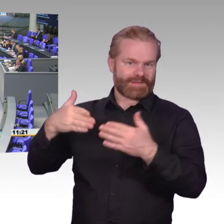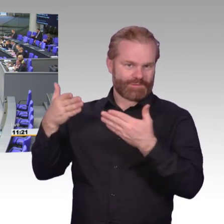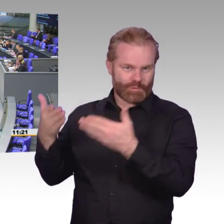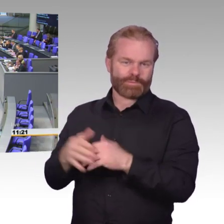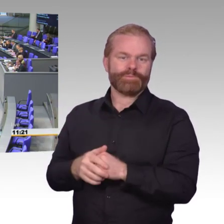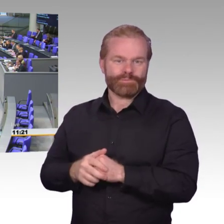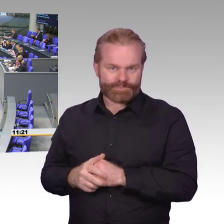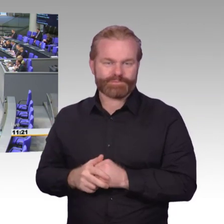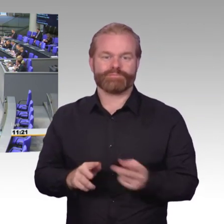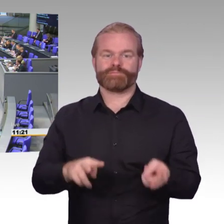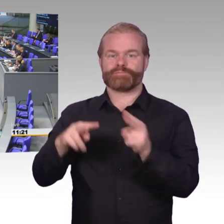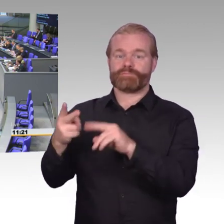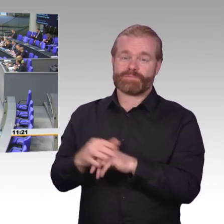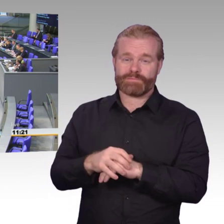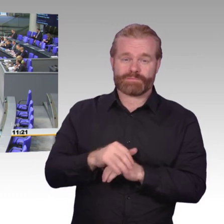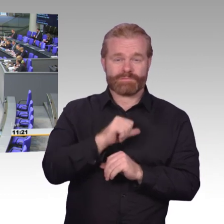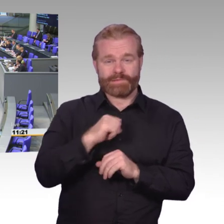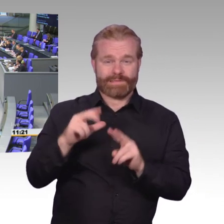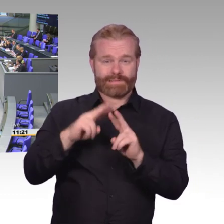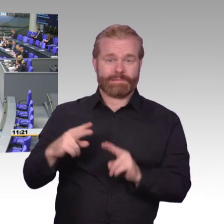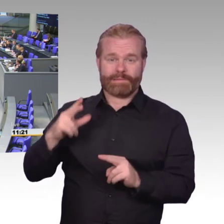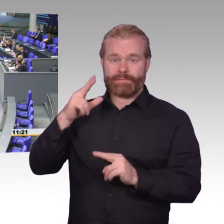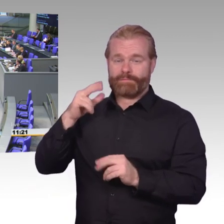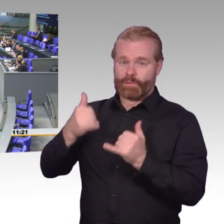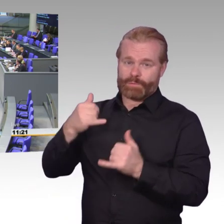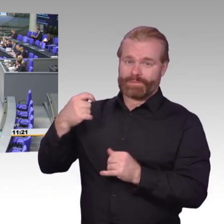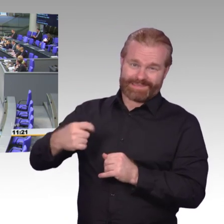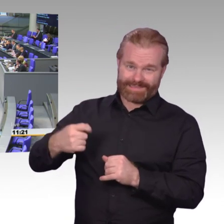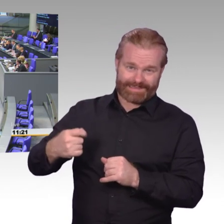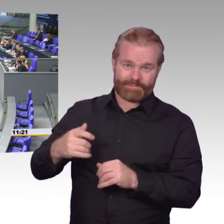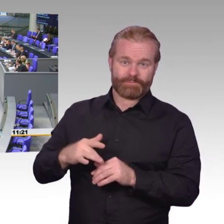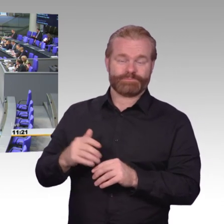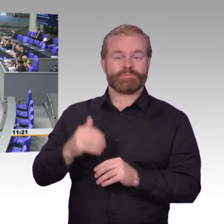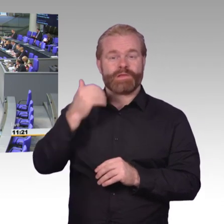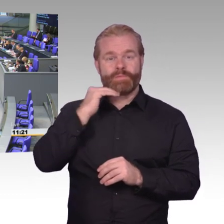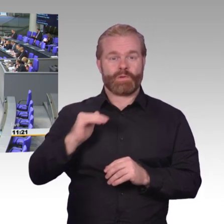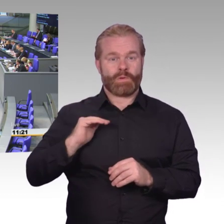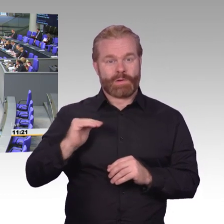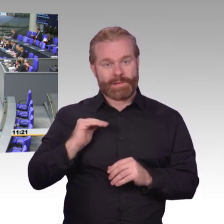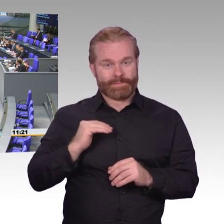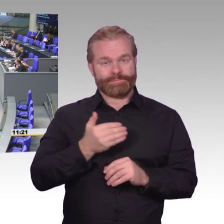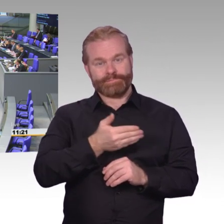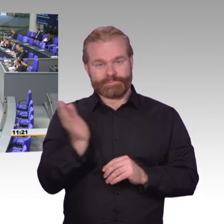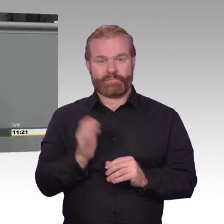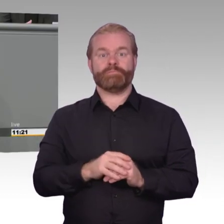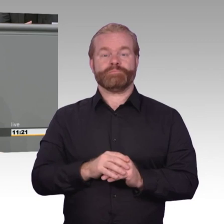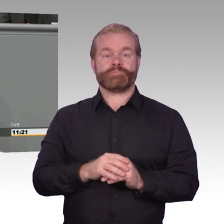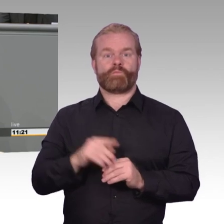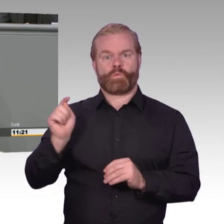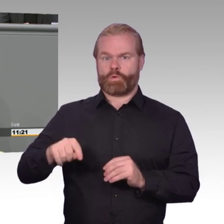Vertrauen der Bürger in die Digitalisierung, Vertrauen darauf, dass die eigenen Daten geschützt sind, Vertrauen auch darauf, dass